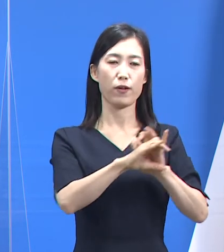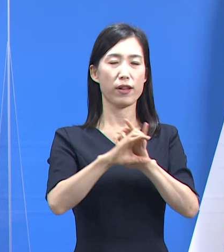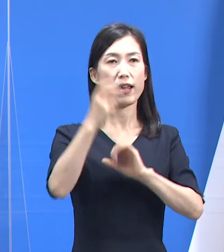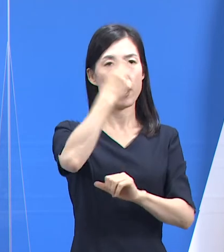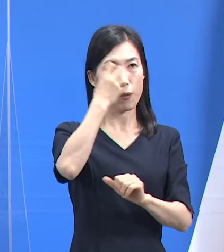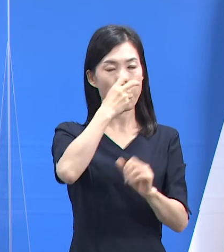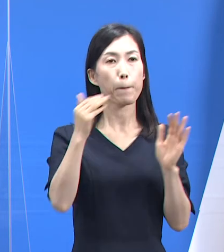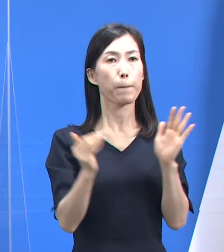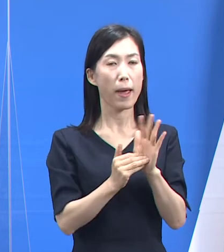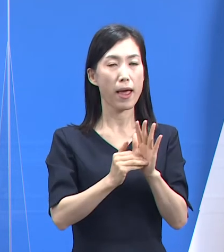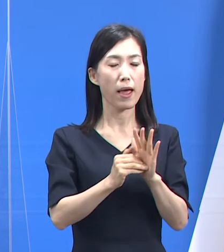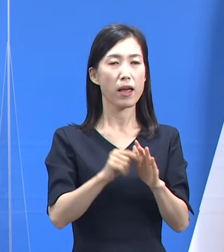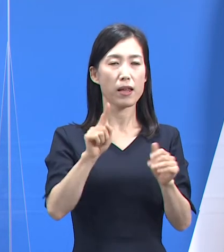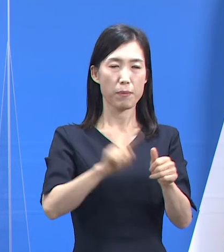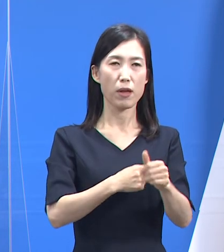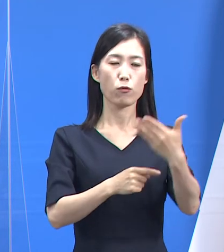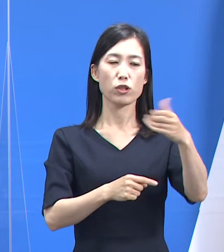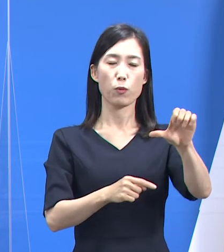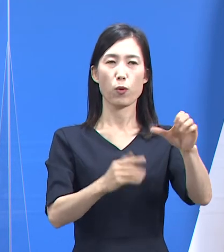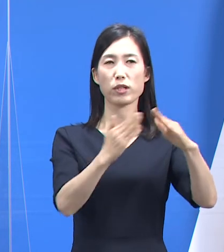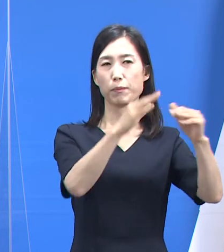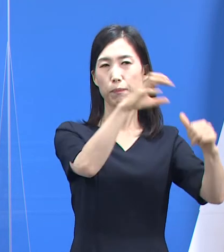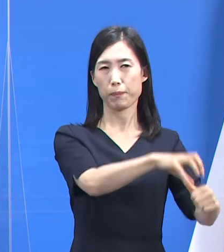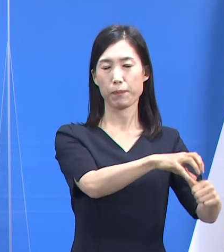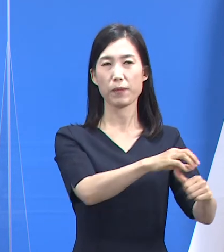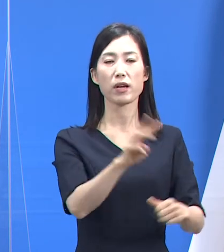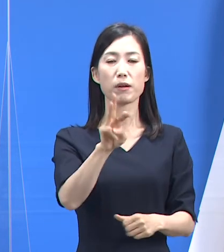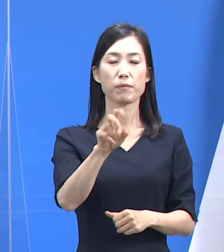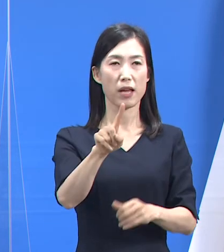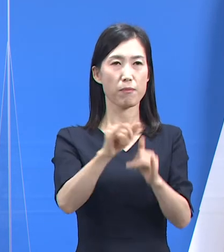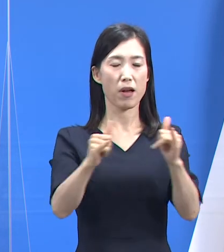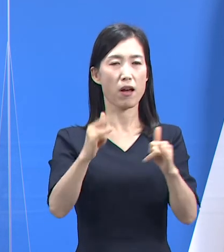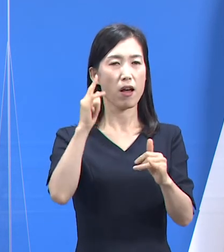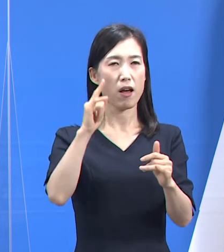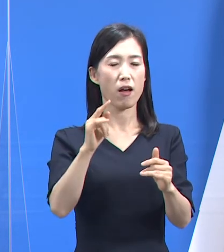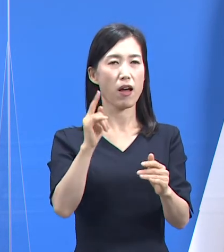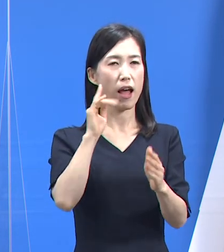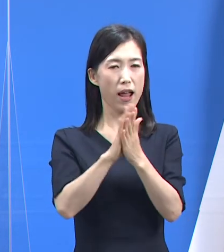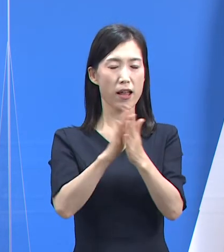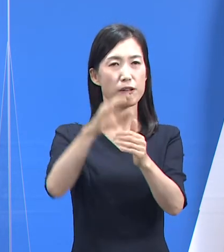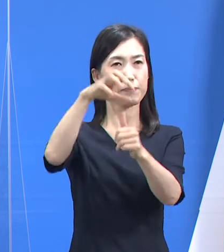95명은 자가격리, 31명은 능동감시 조치했습니다.